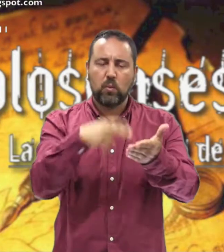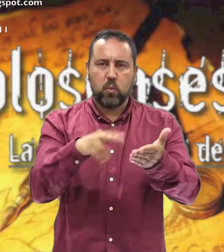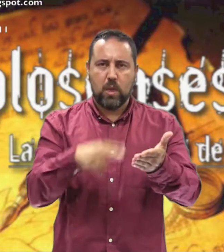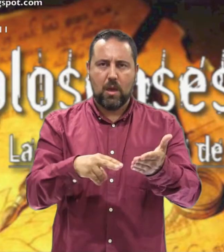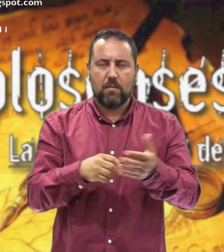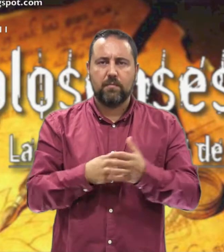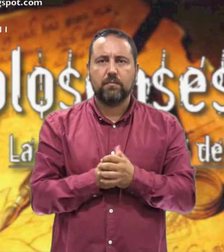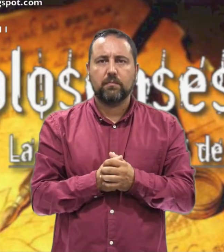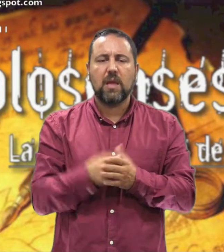Segunda lectura